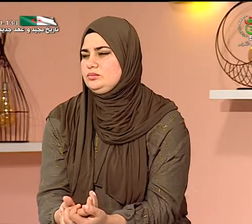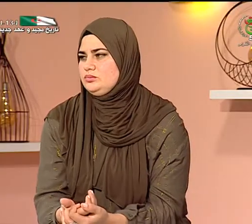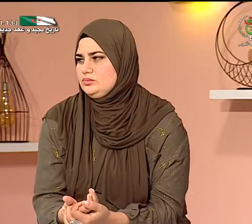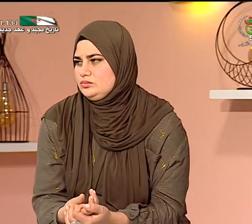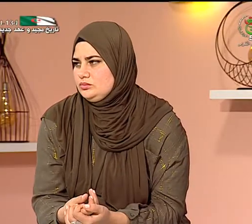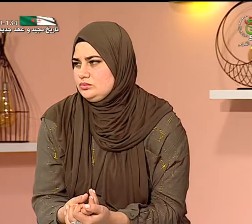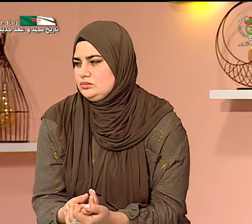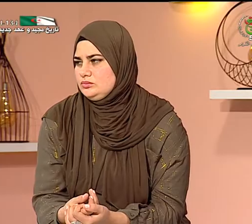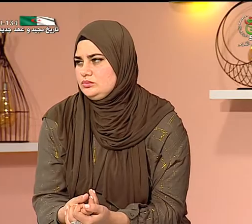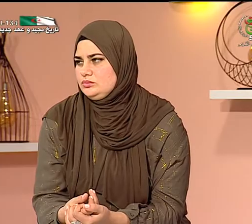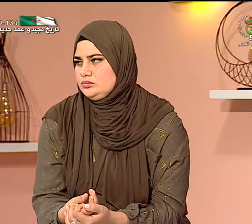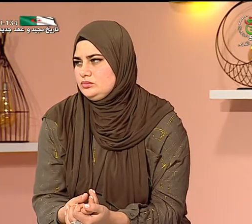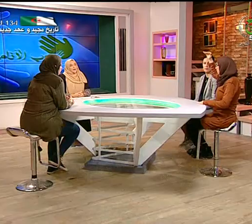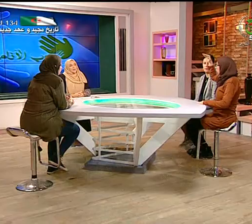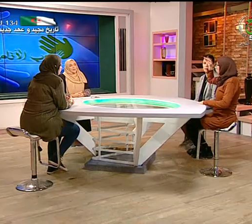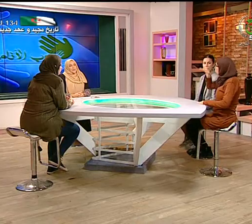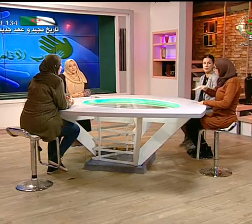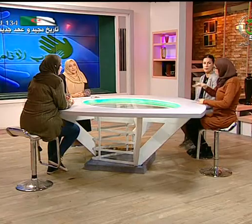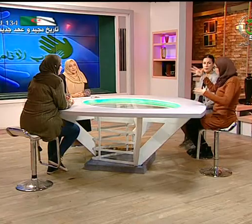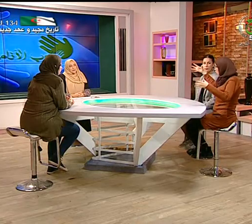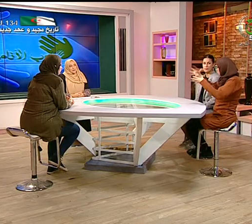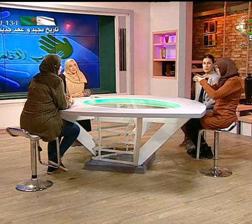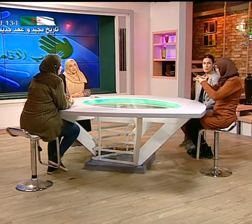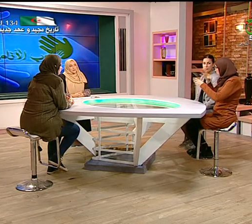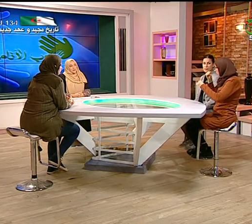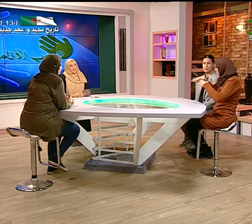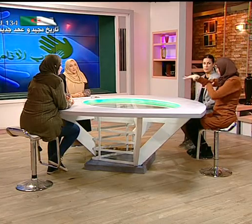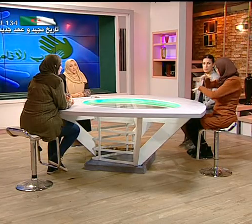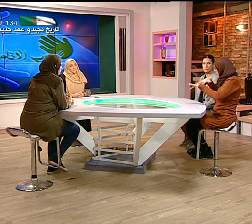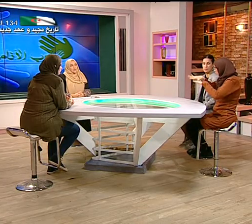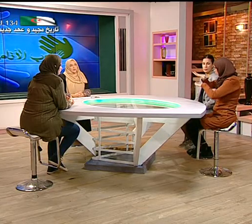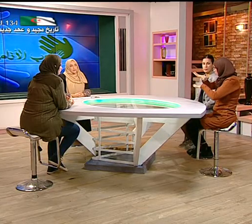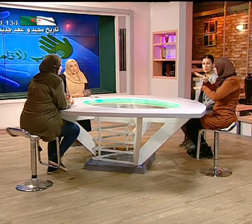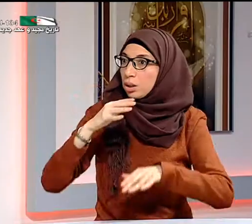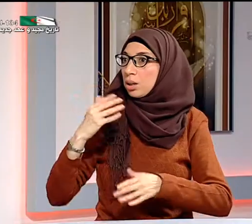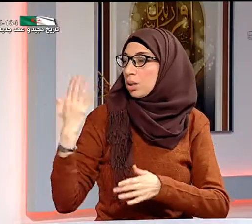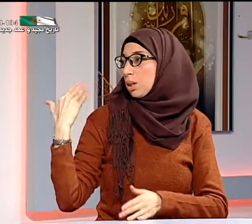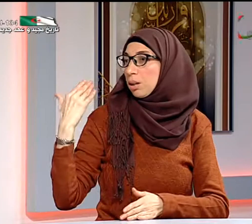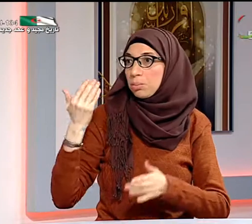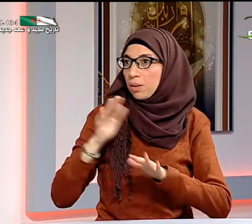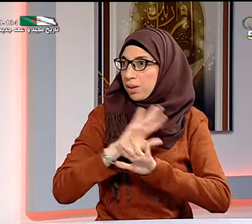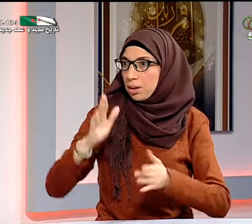في القديم كان الأساتذة يعني كبار وصيغة كانوا يتحدثون في الأقسم لكن